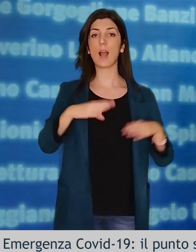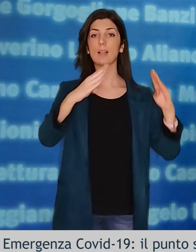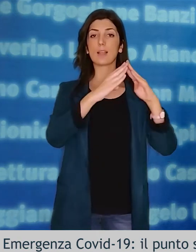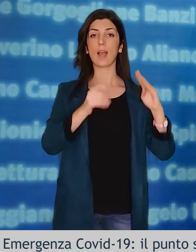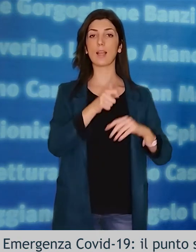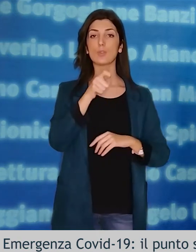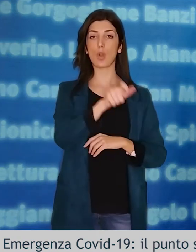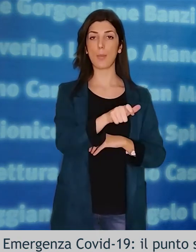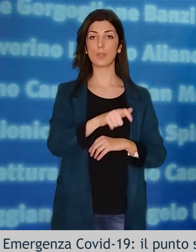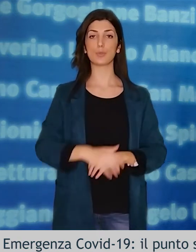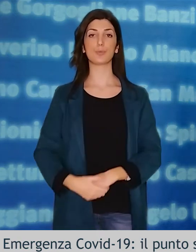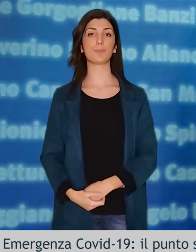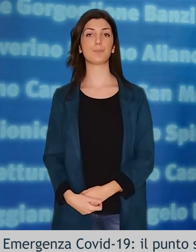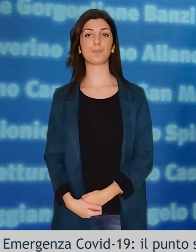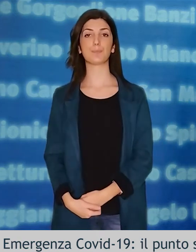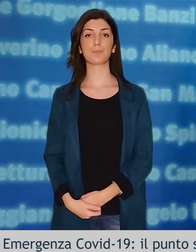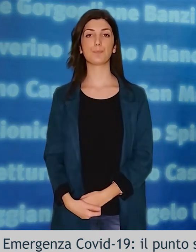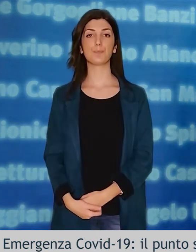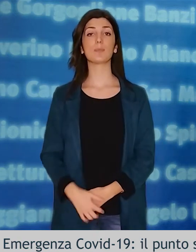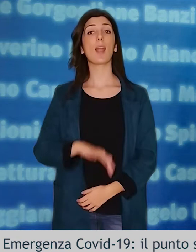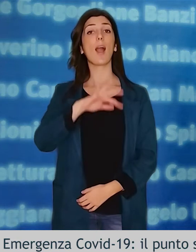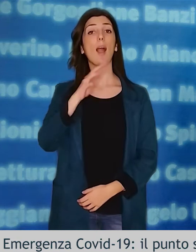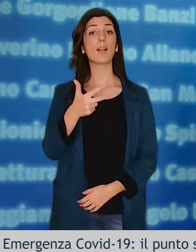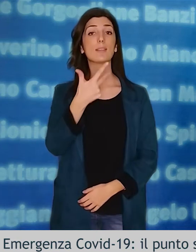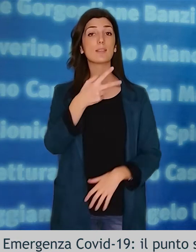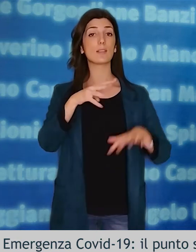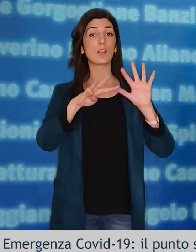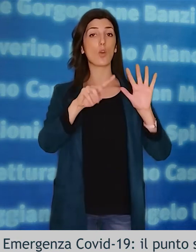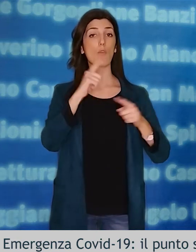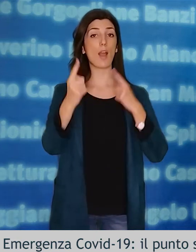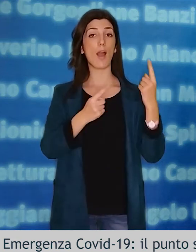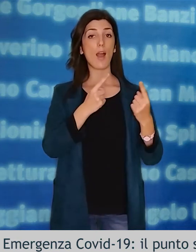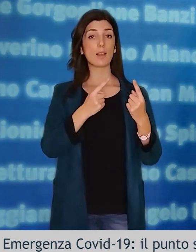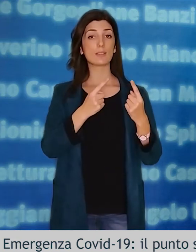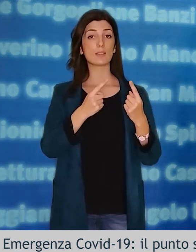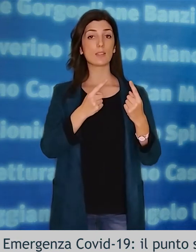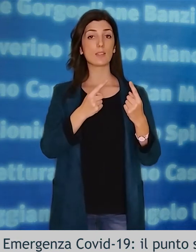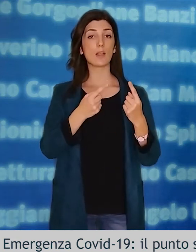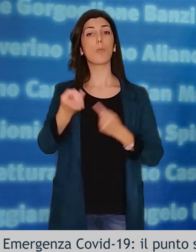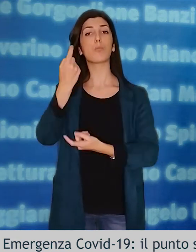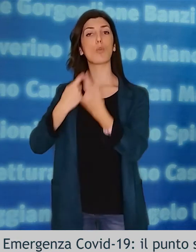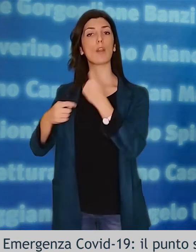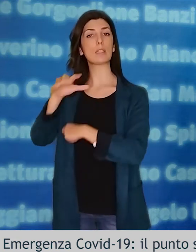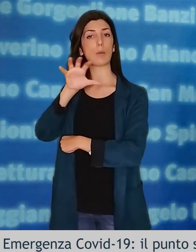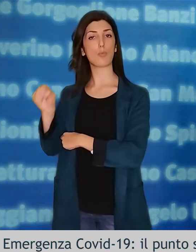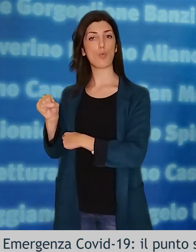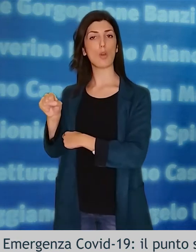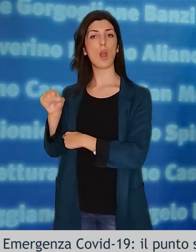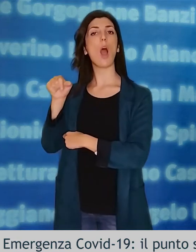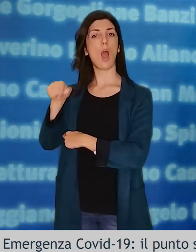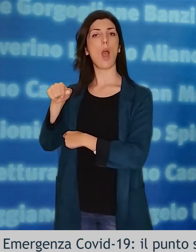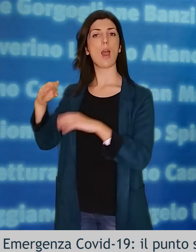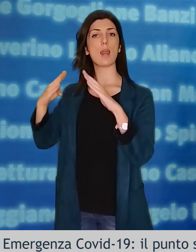Regione Basilicata. Le rimanenti 39 positività sono da attribuire ai residenti della Regione Puglia che sono lì in